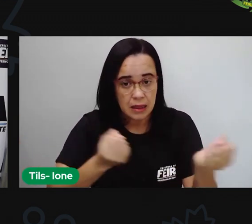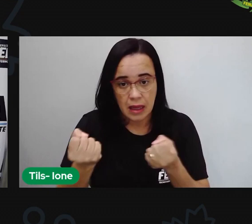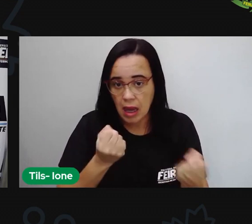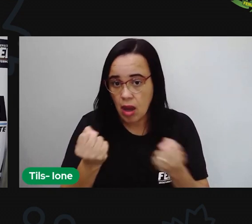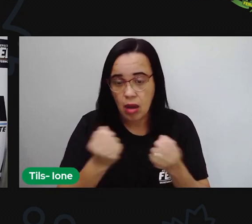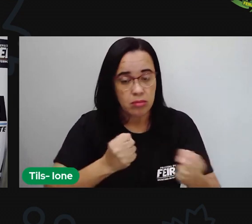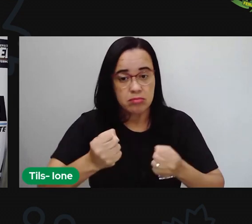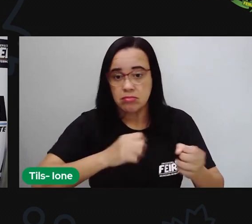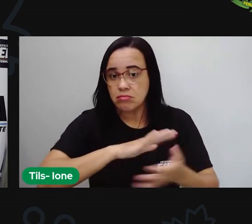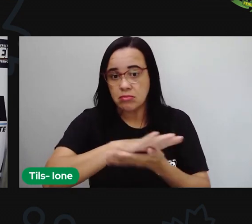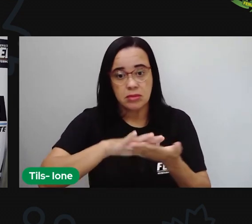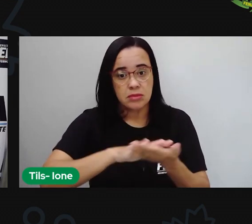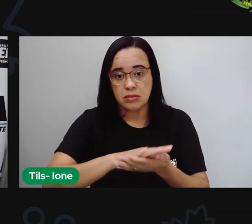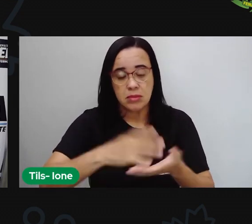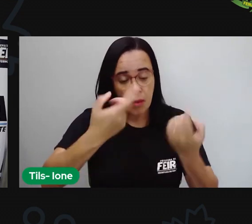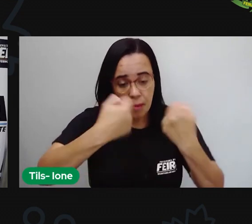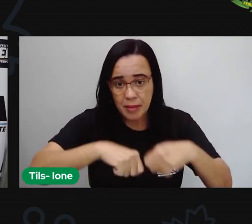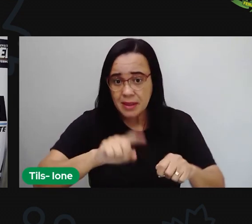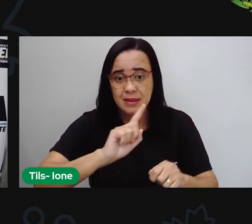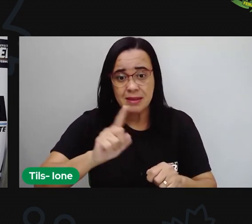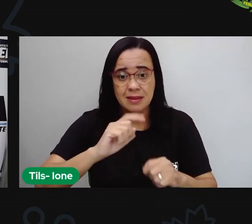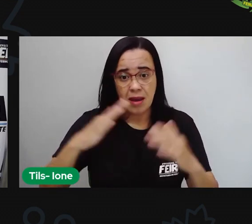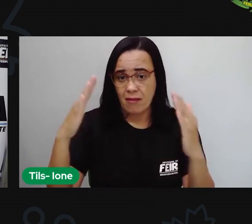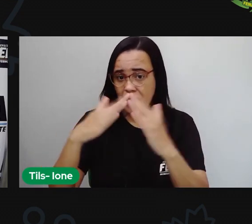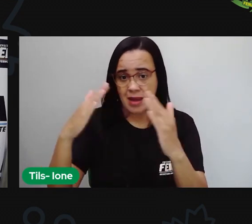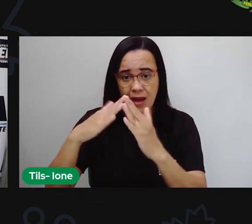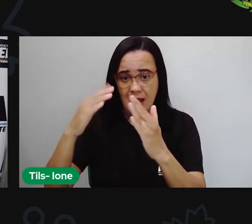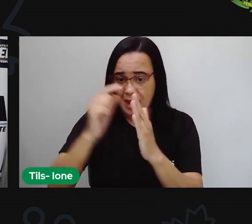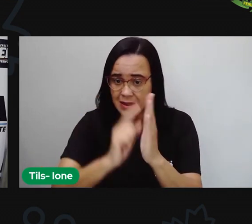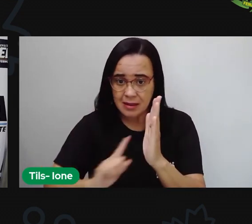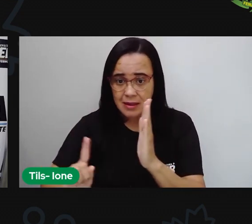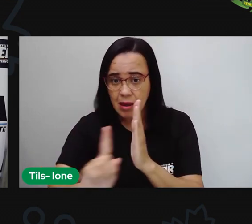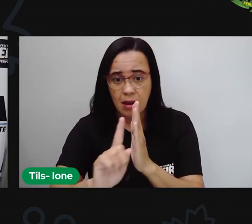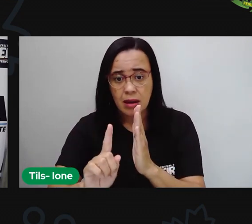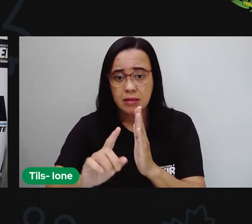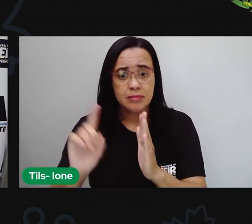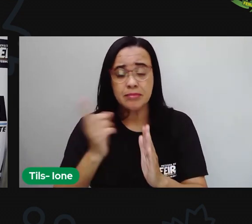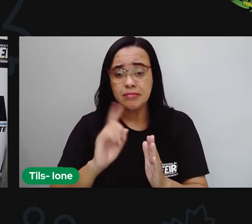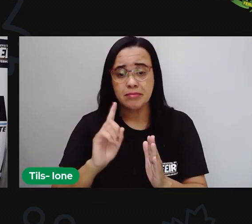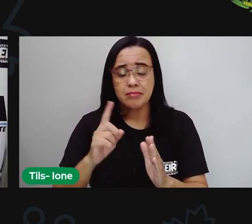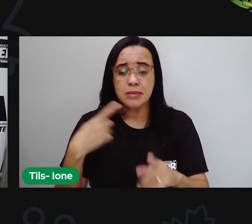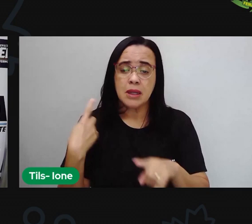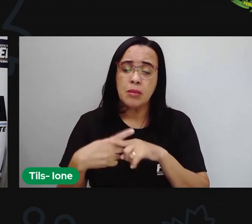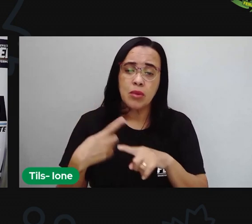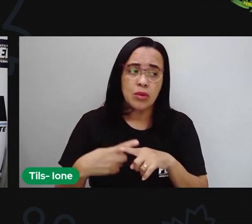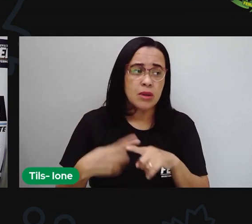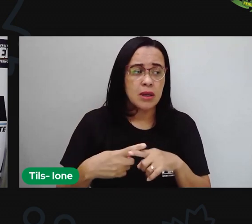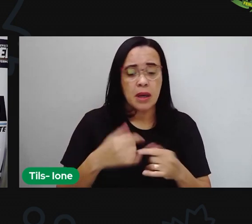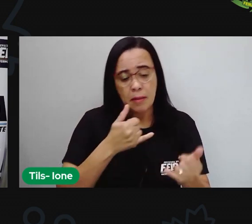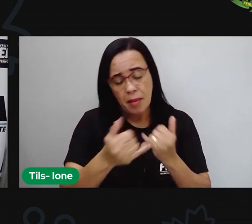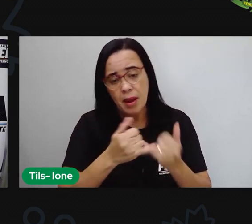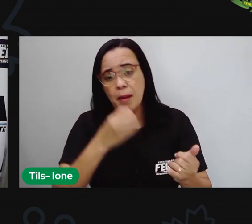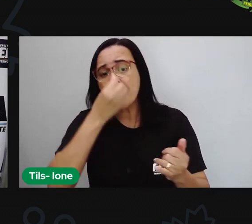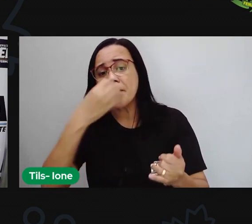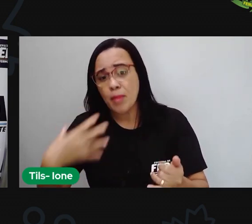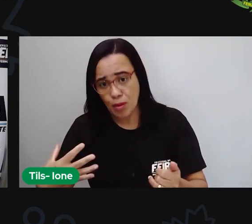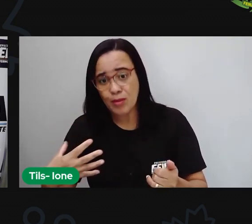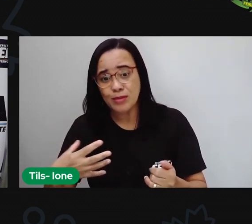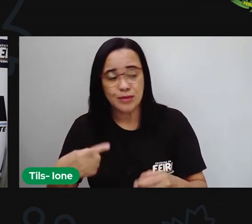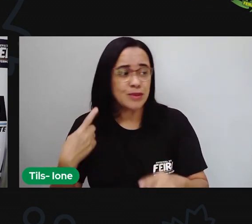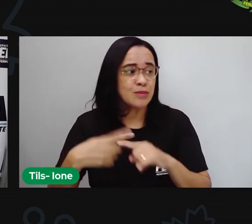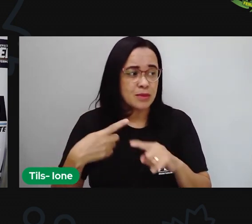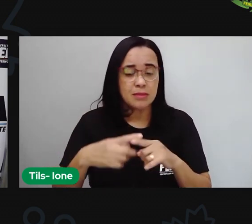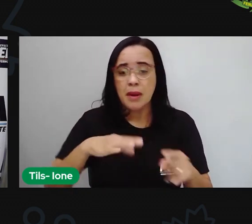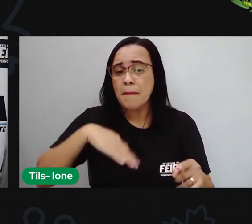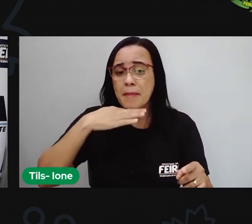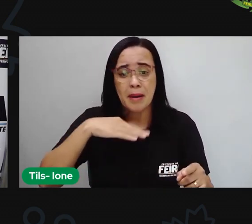precisava nem sair de casa. O que parecia muito bom porque também não precisava da mãe para levá-la